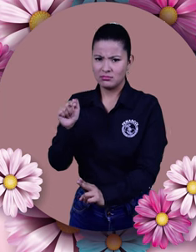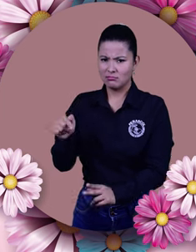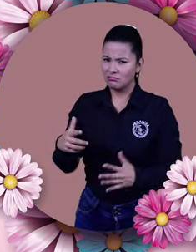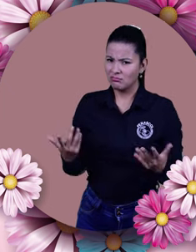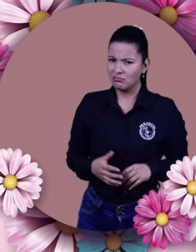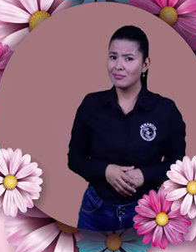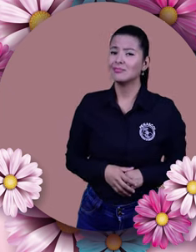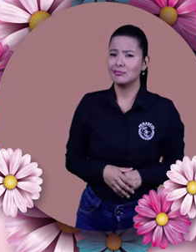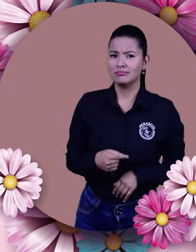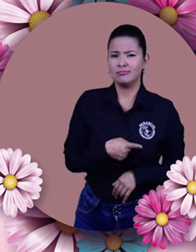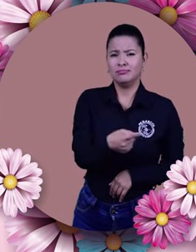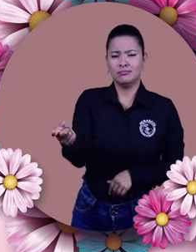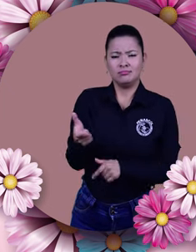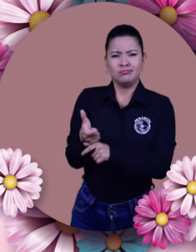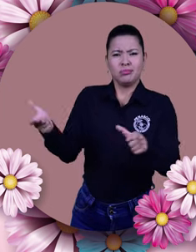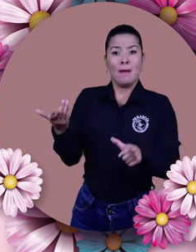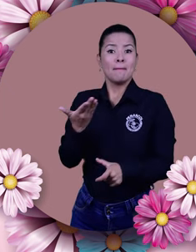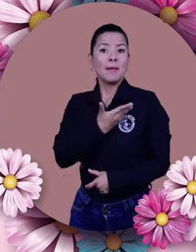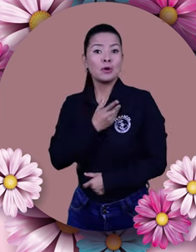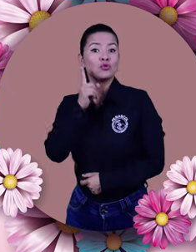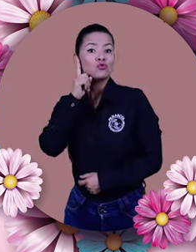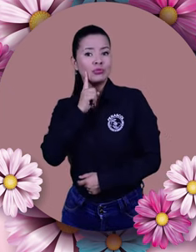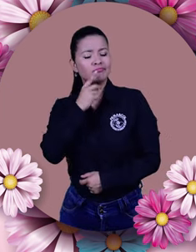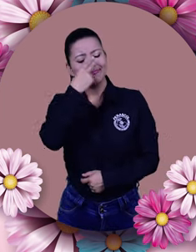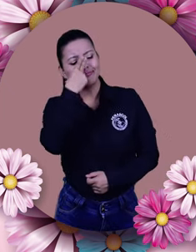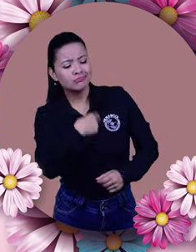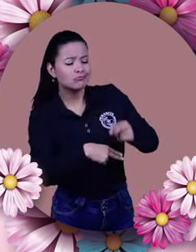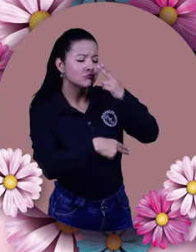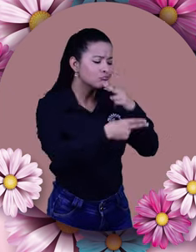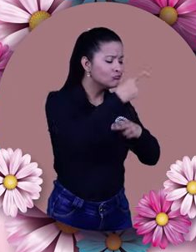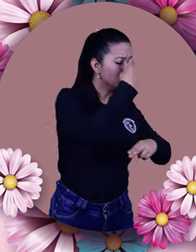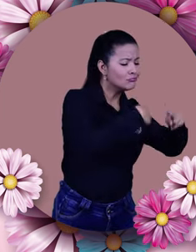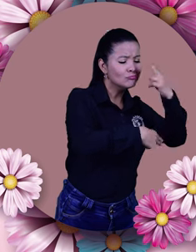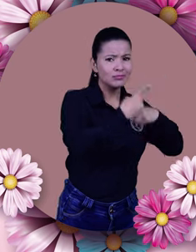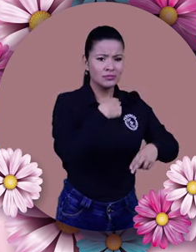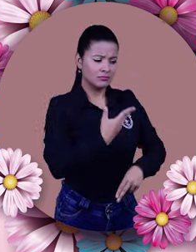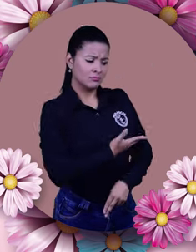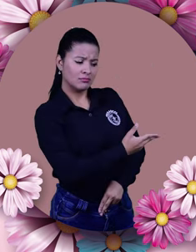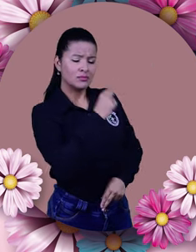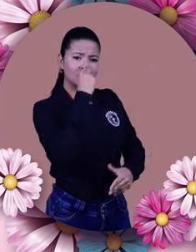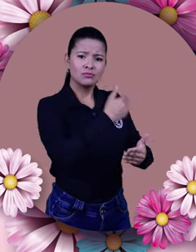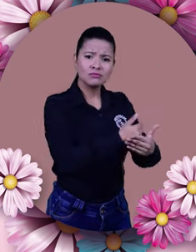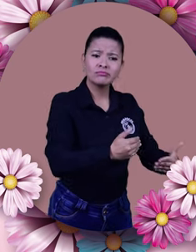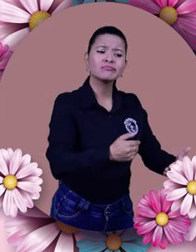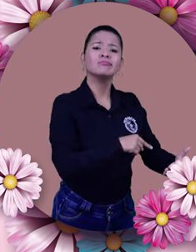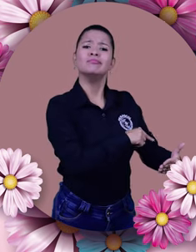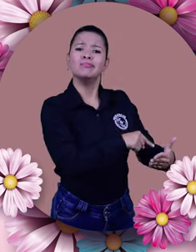sabemos que se esfuerzan, preocupan, consienten y están pendientes